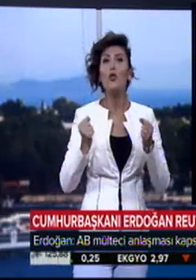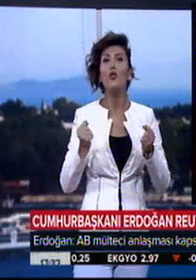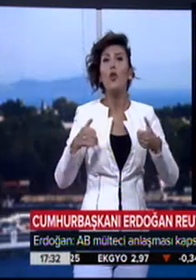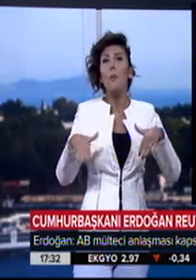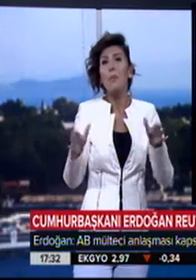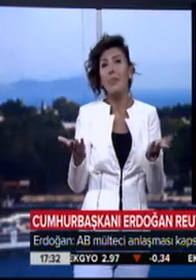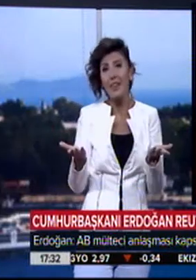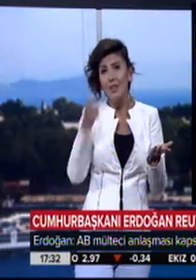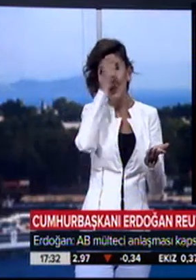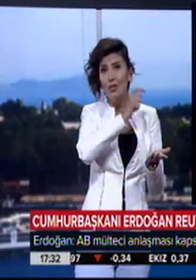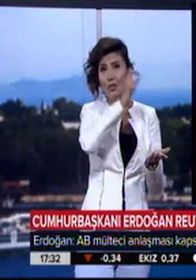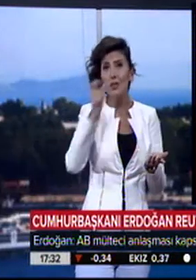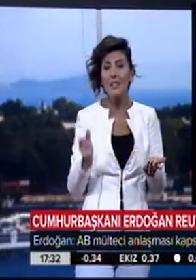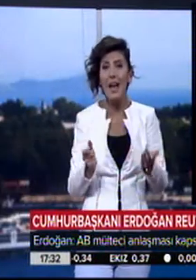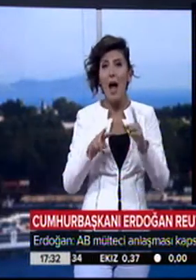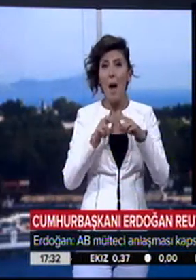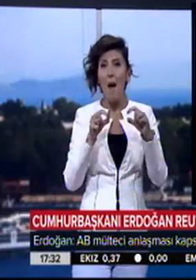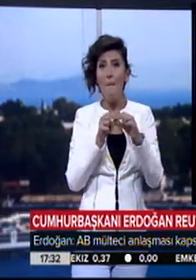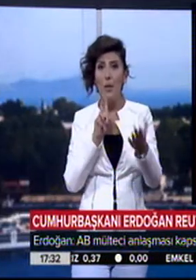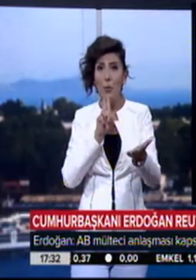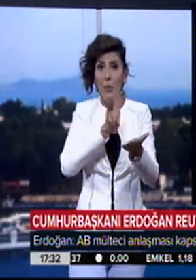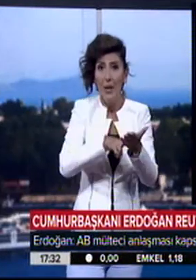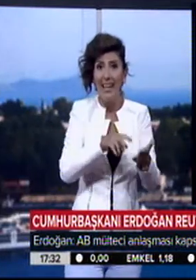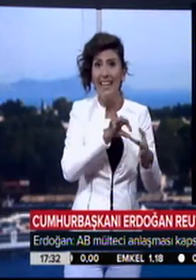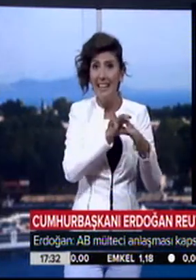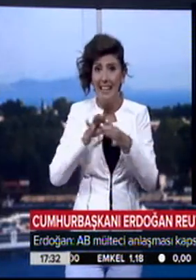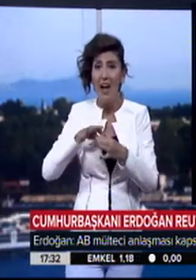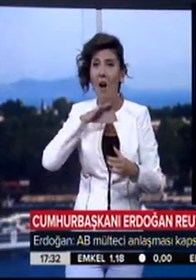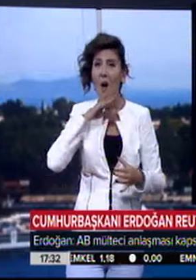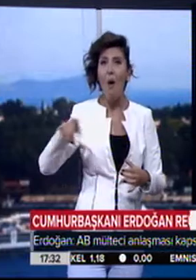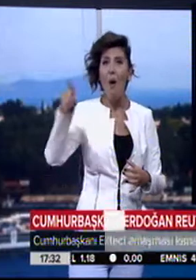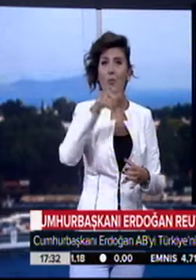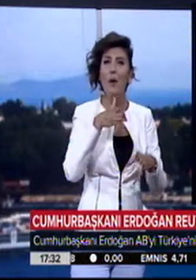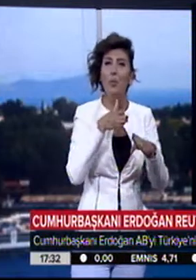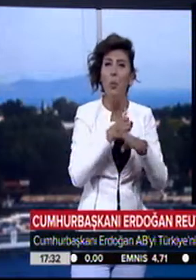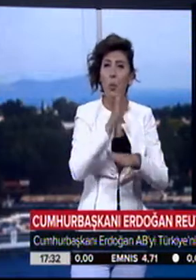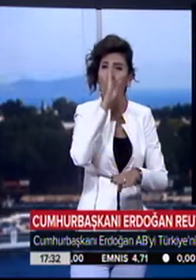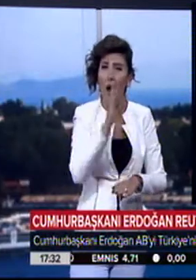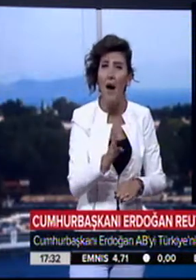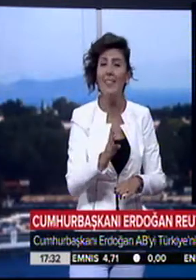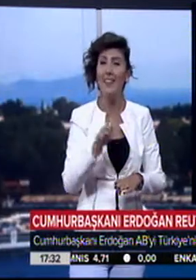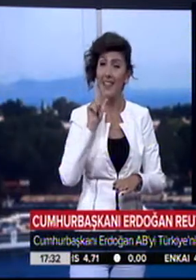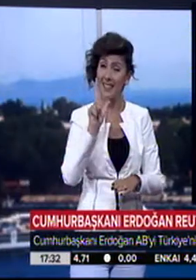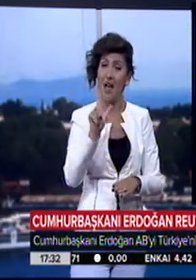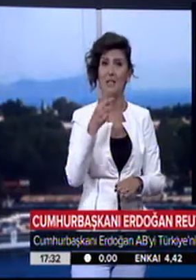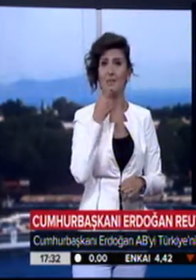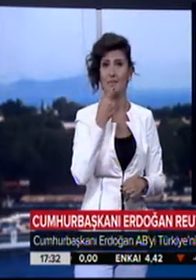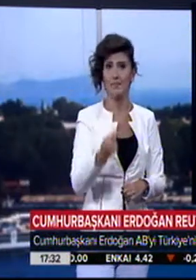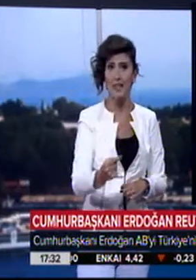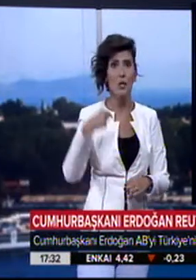hatırlattı. Türkiye'nin birliğe üyeliği ile ilgili Avrupa'nın samimi davranması gerektiğinin altını çizdi.